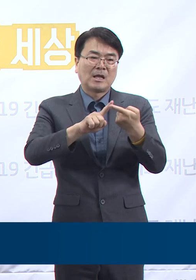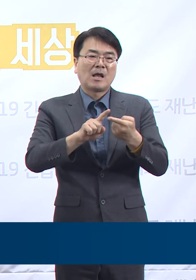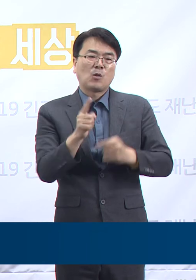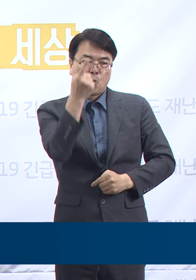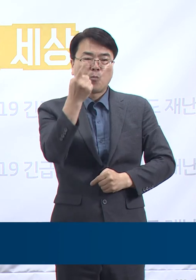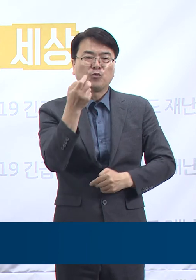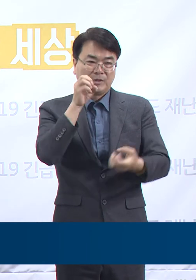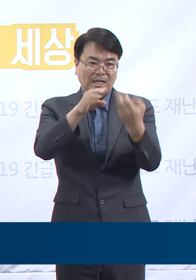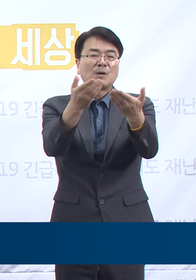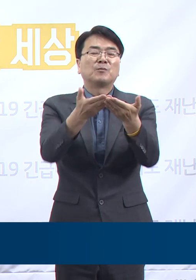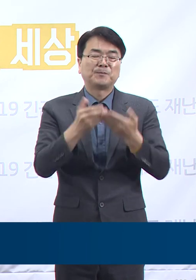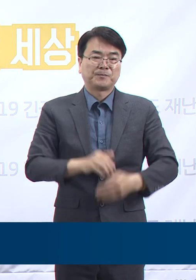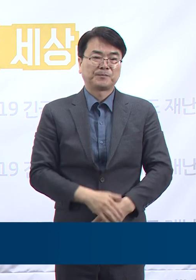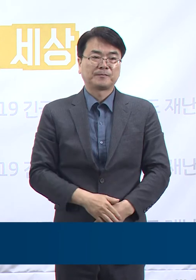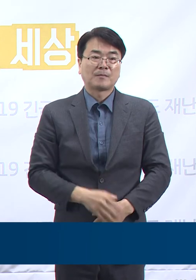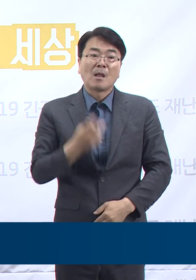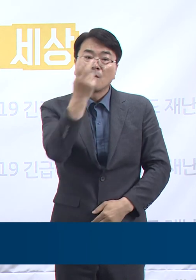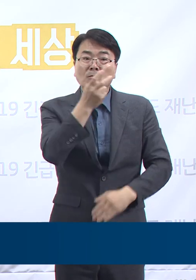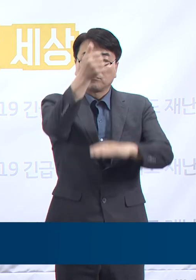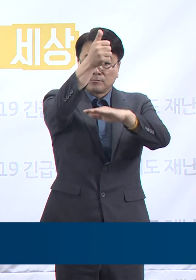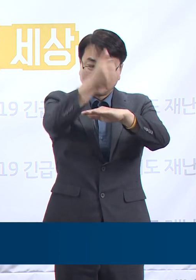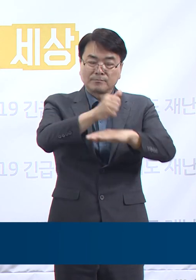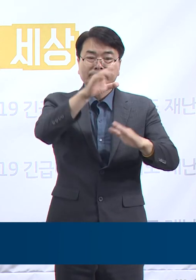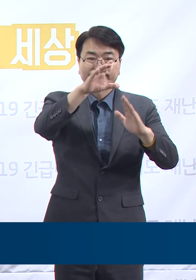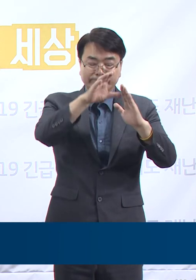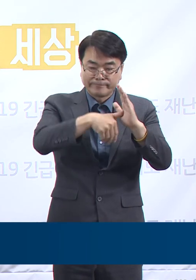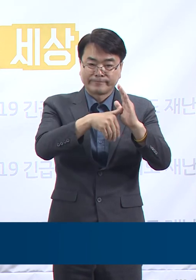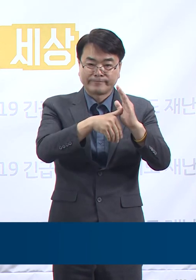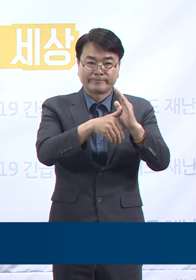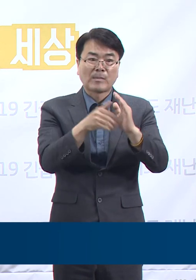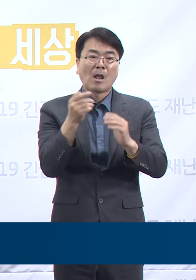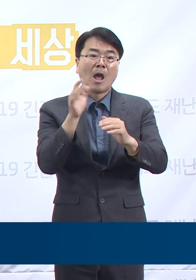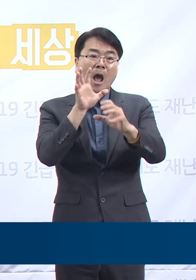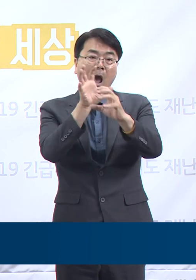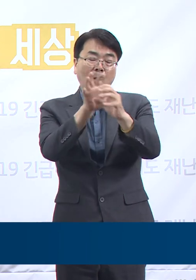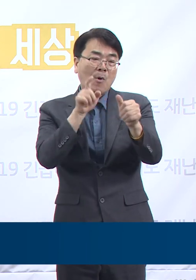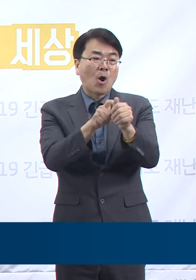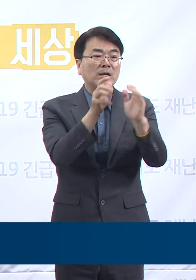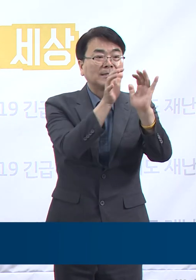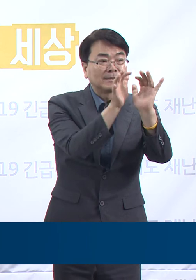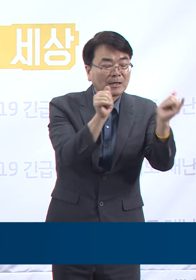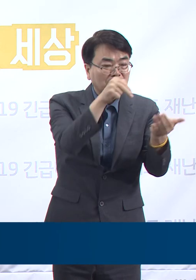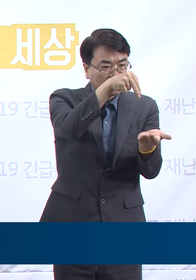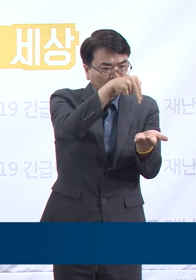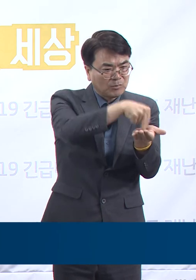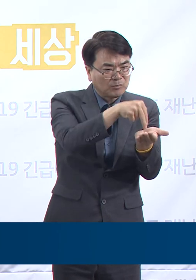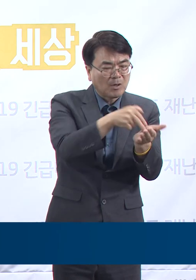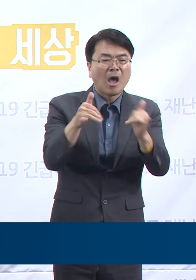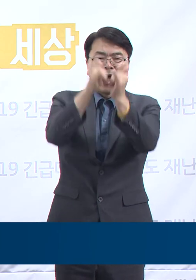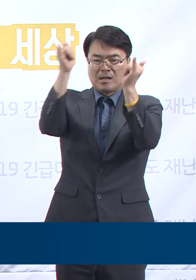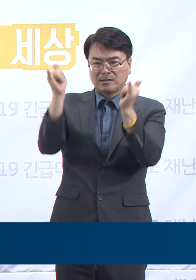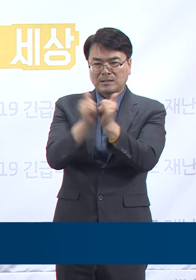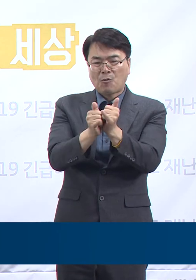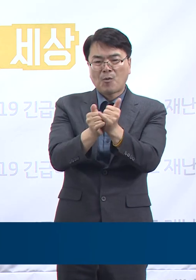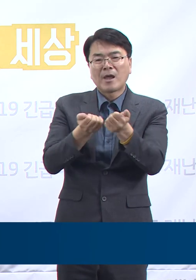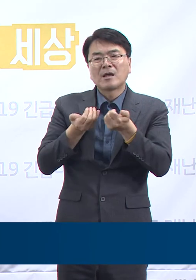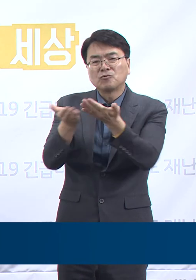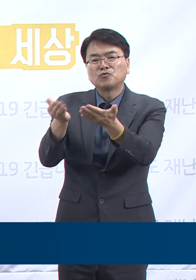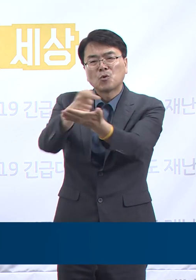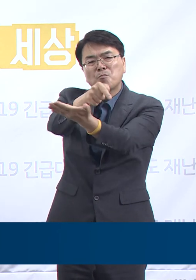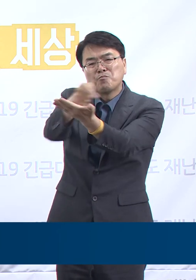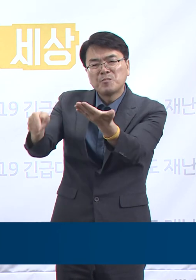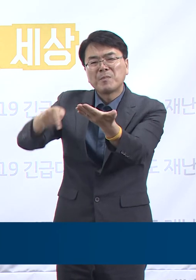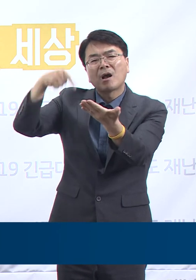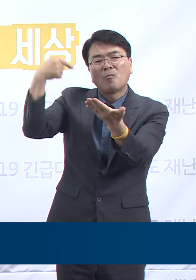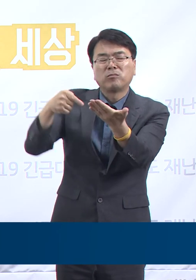조사 결과를 보면 확진자들이 완치나 재감염 여부보다도 자신이 끼칠 사회적 피해, 즉 민폐를 가장